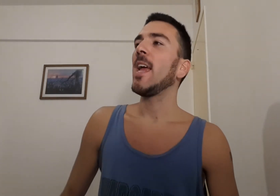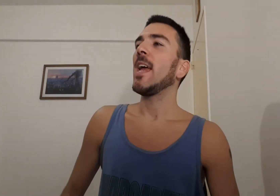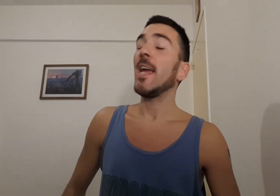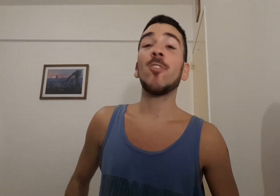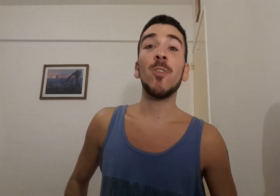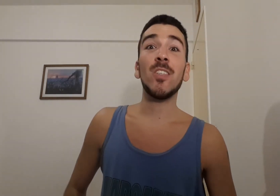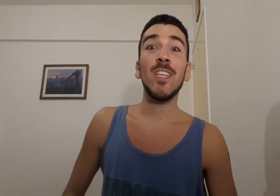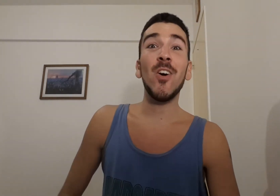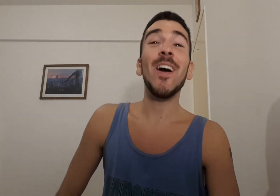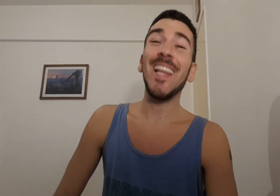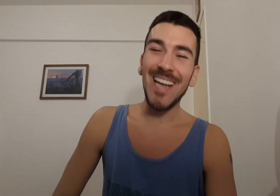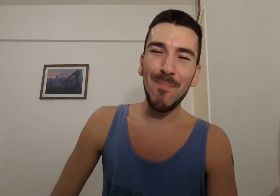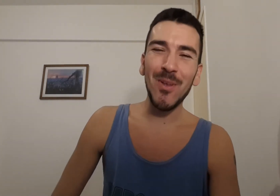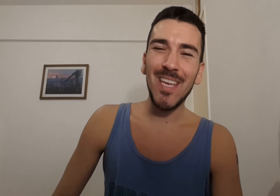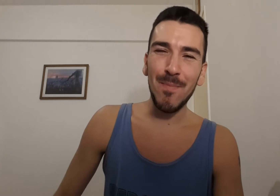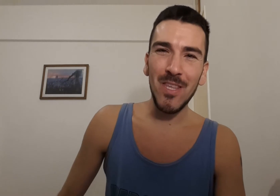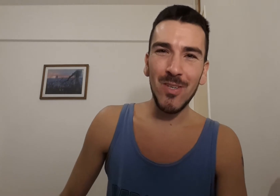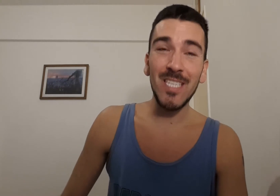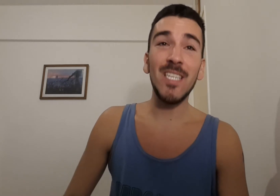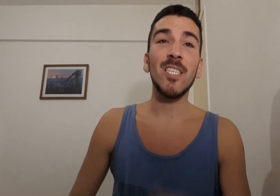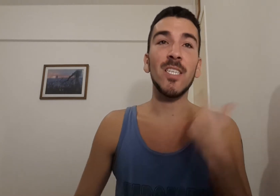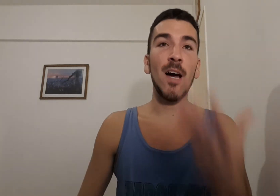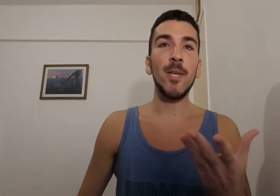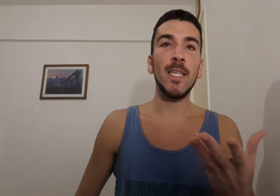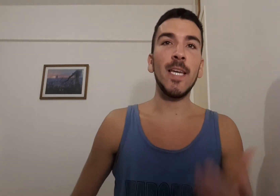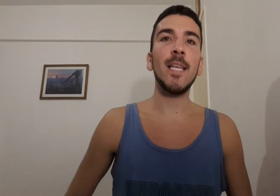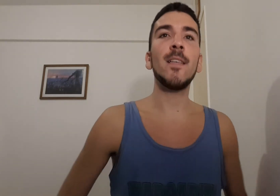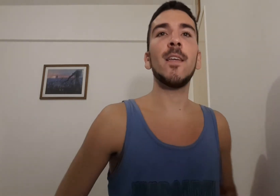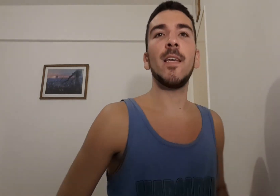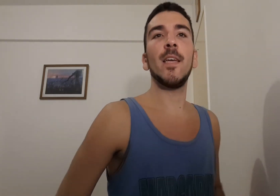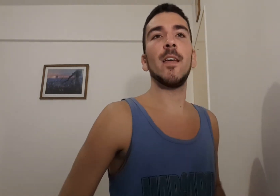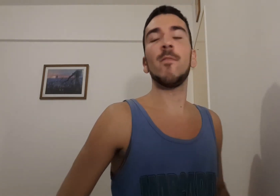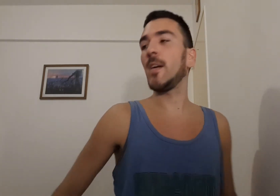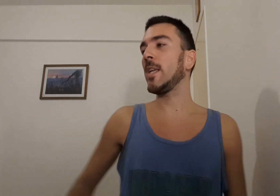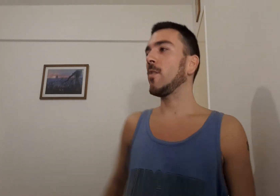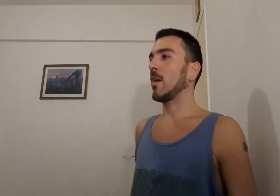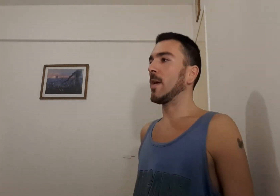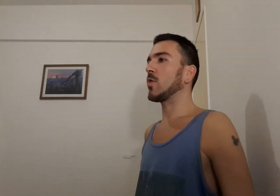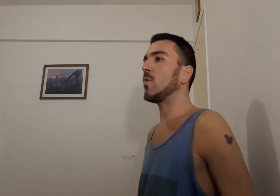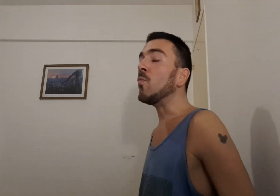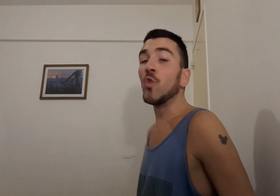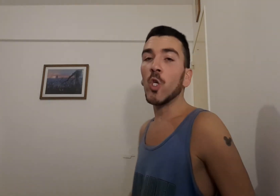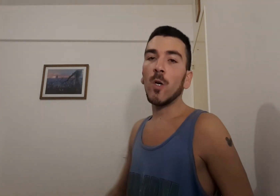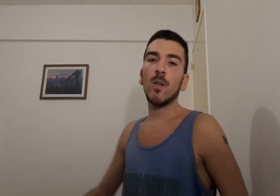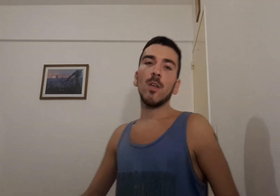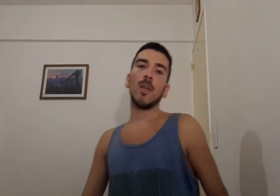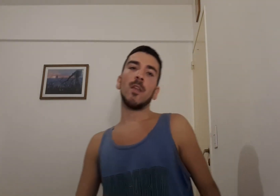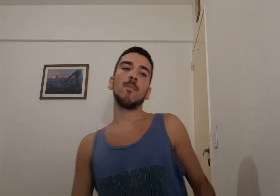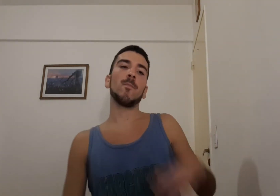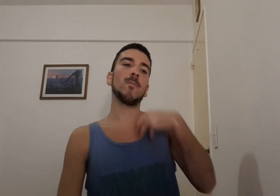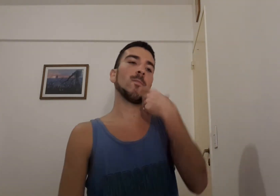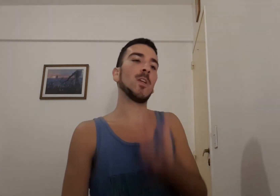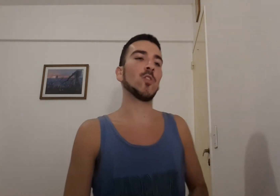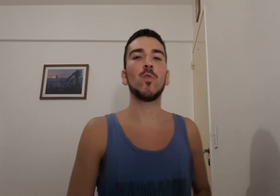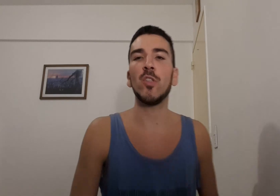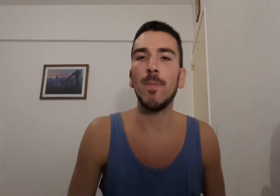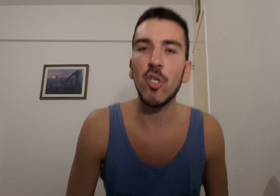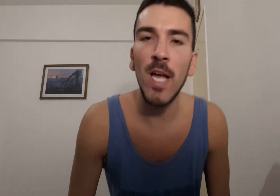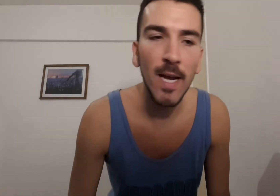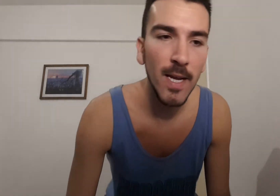Esto me lo enseñó el capo de Emi Dionisi, ya hablé de él, un genio que me ayudó mucho en mi construcción de personaje